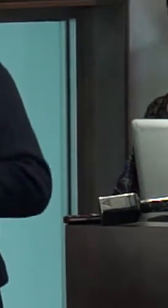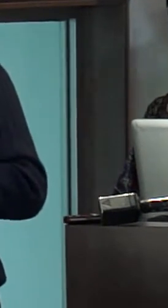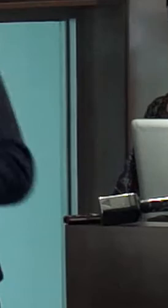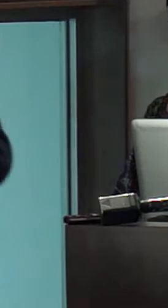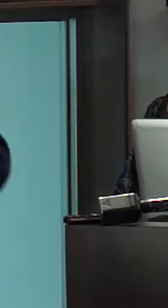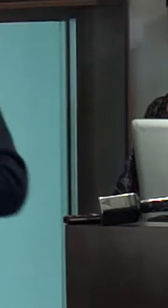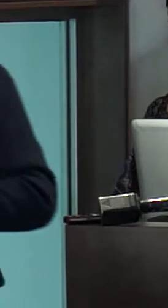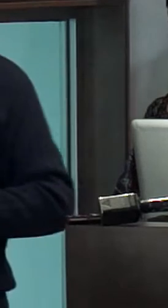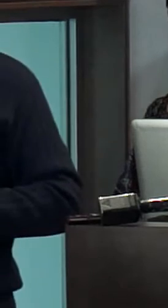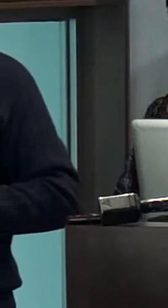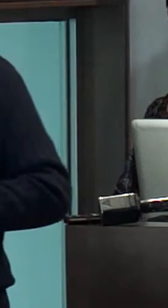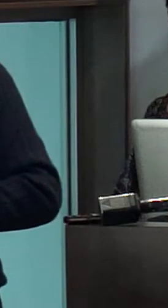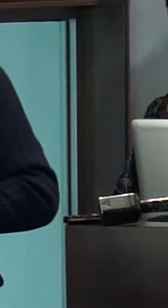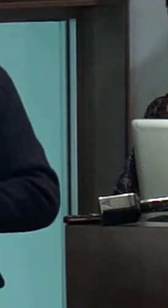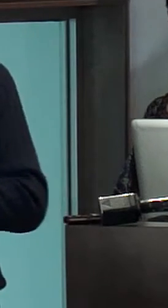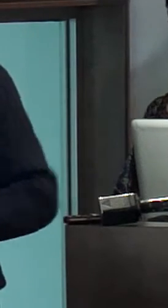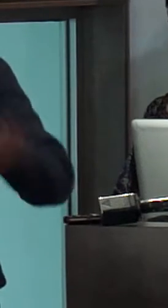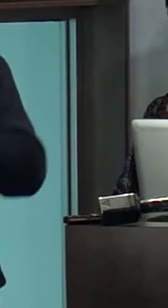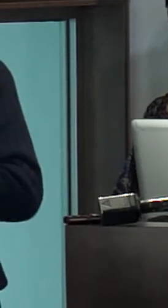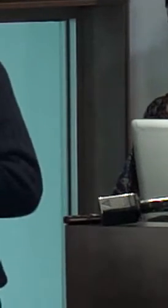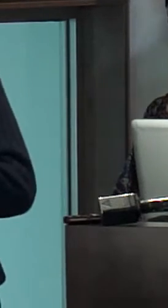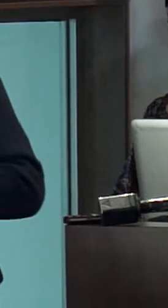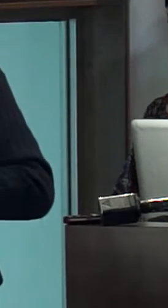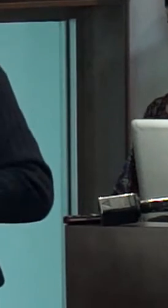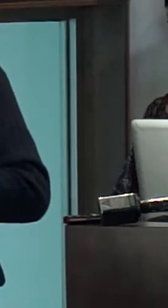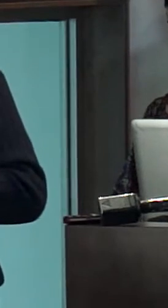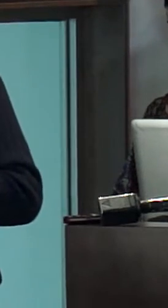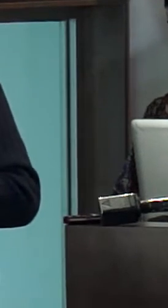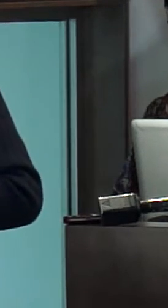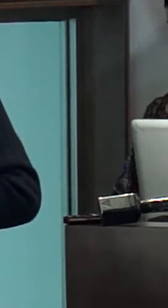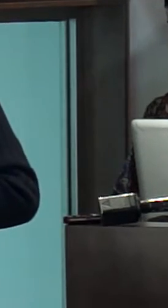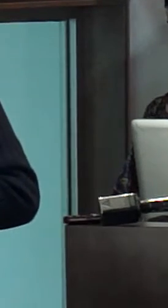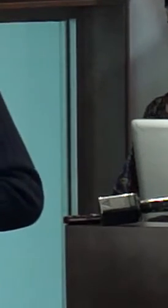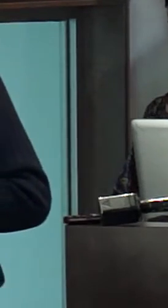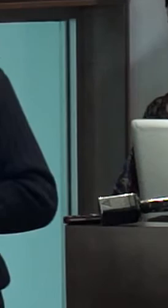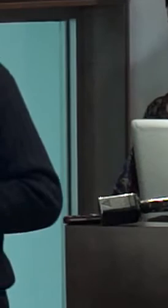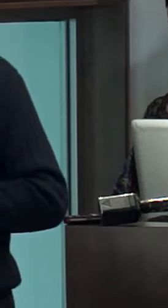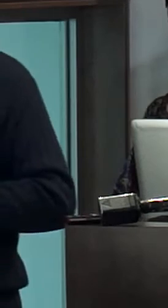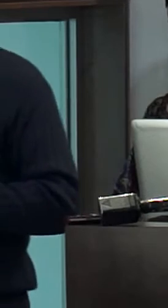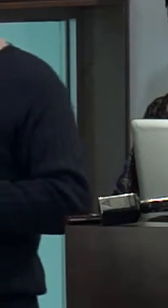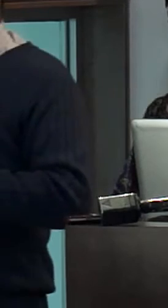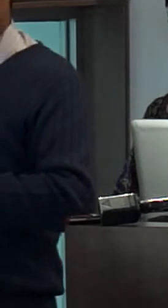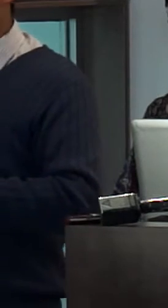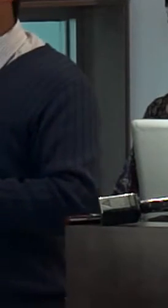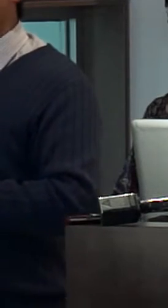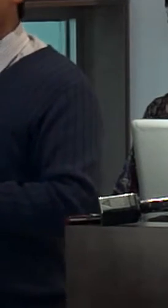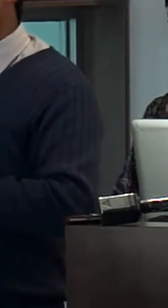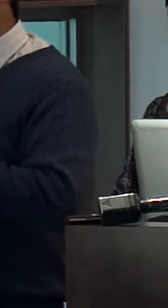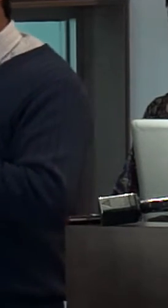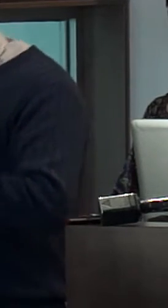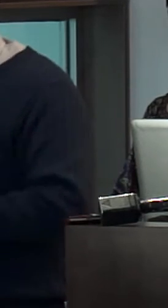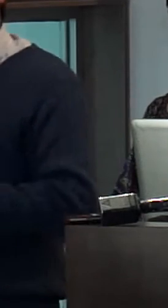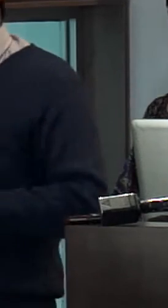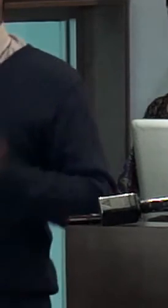si pensamos en esto pensamos también en cómo juega la libertad frente a la dignidad si